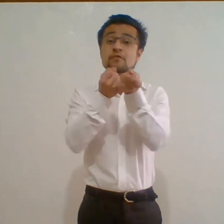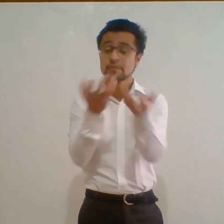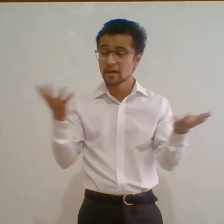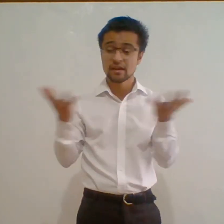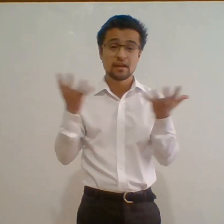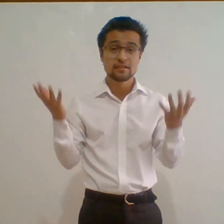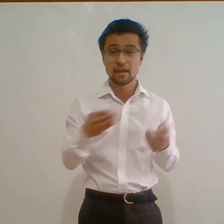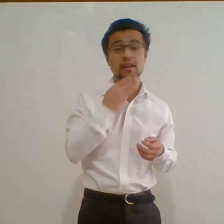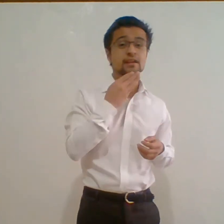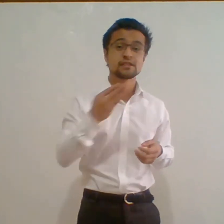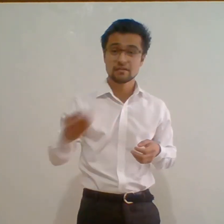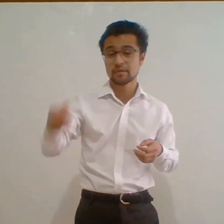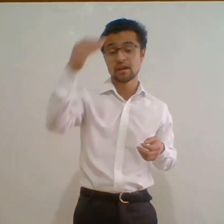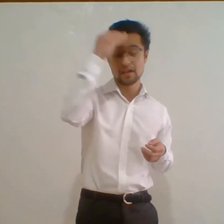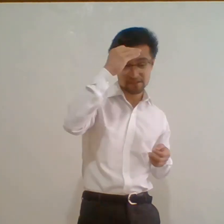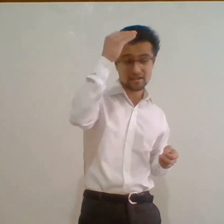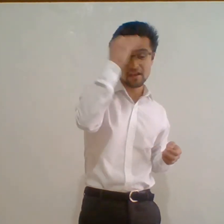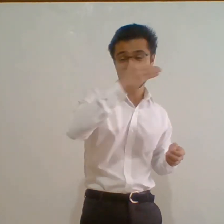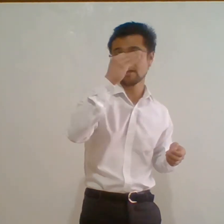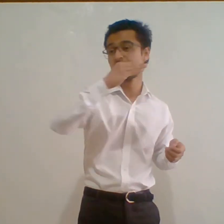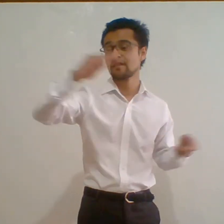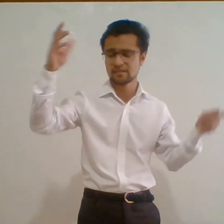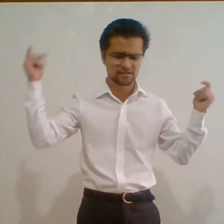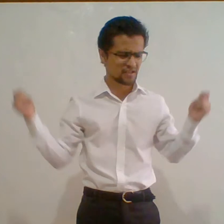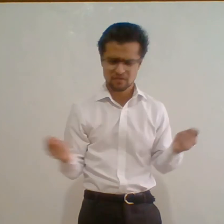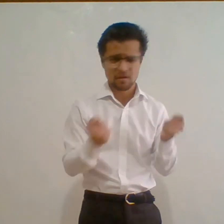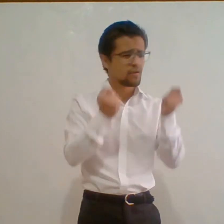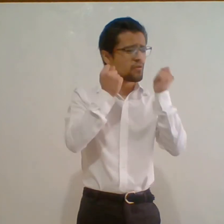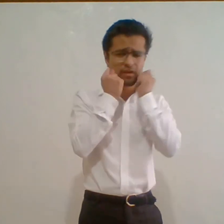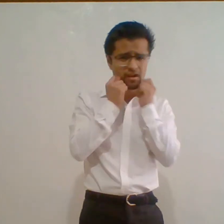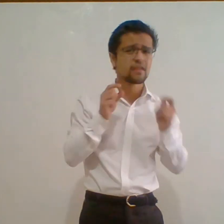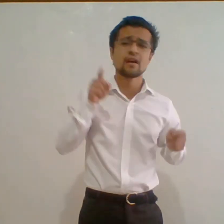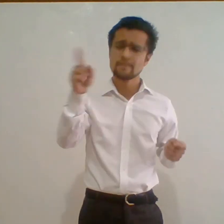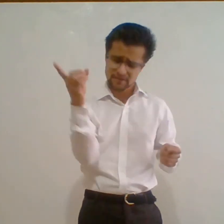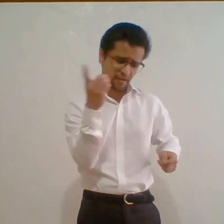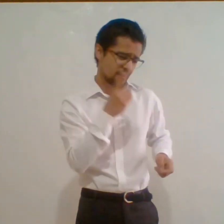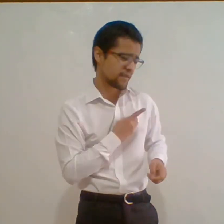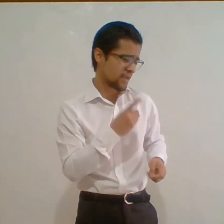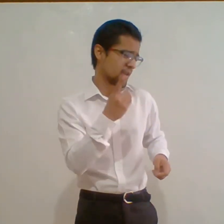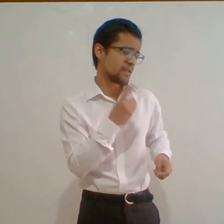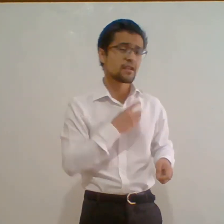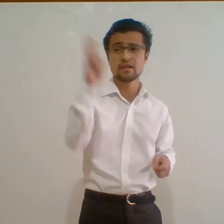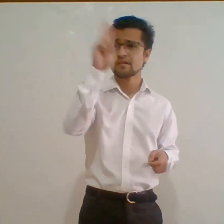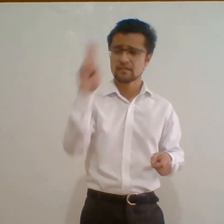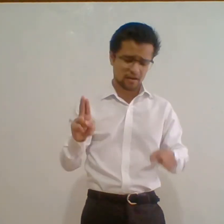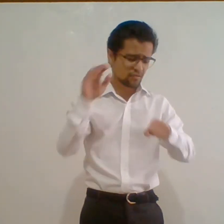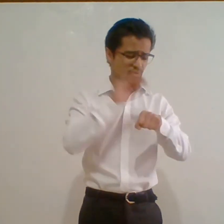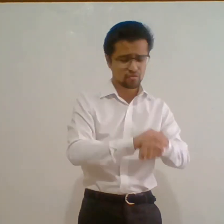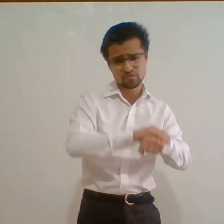bien quién eres Siempre hace lo que dice y luego cada vez que viene Trae todo un